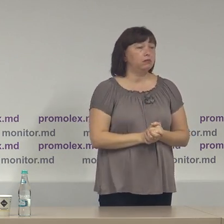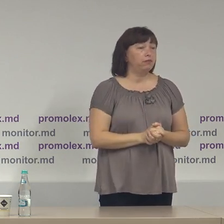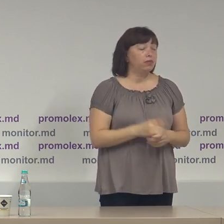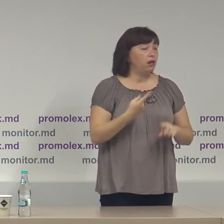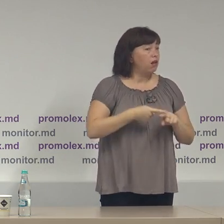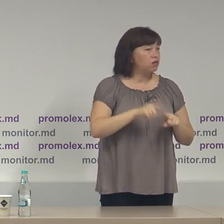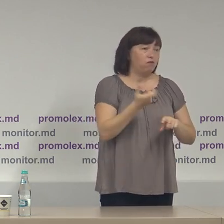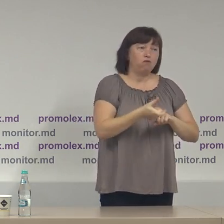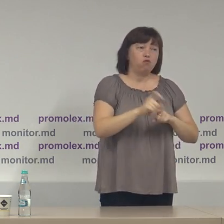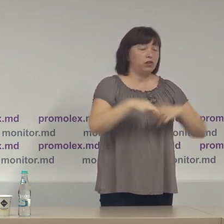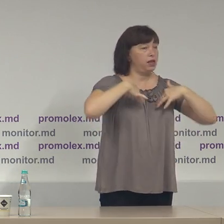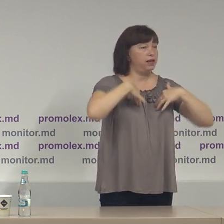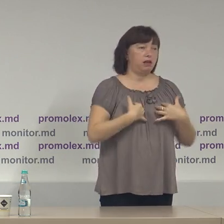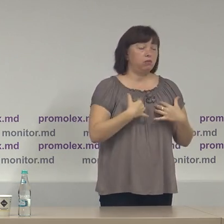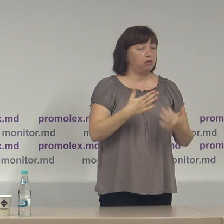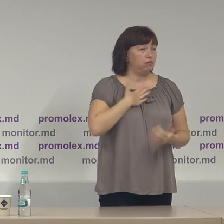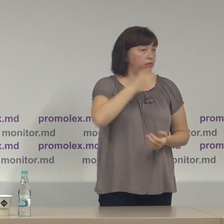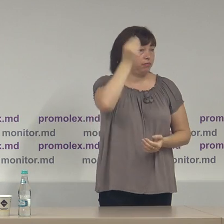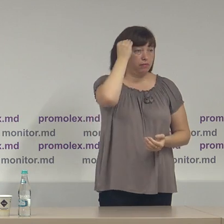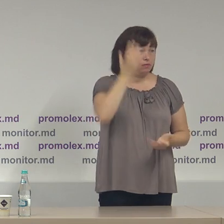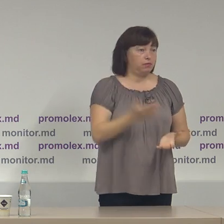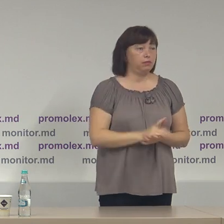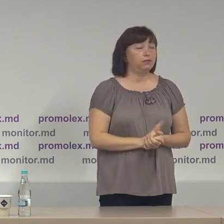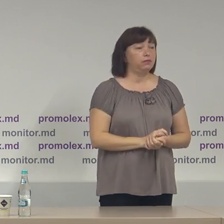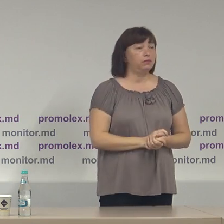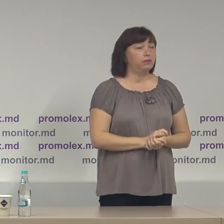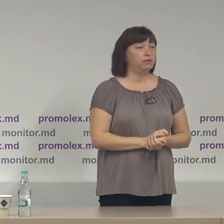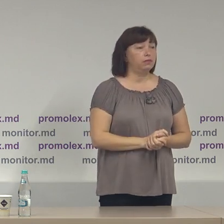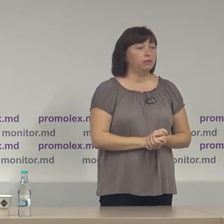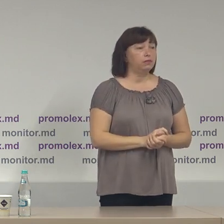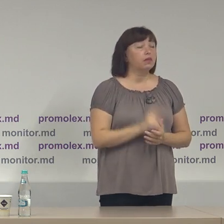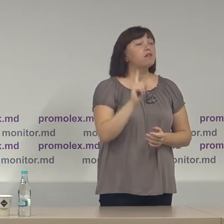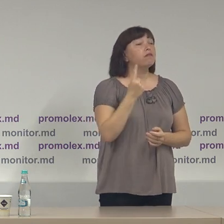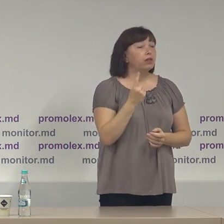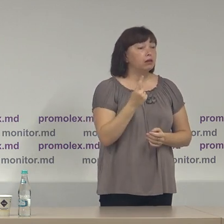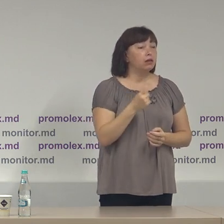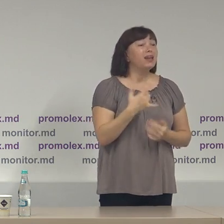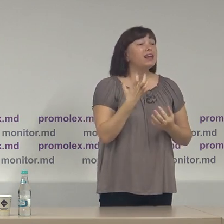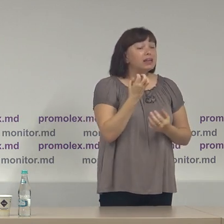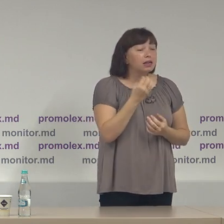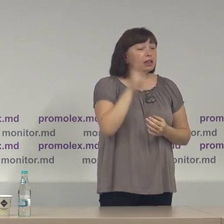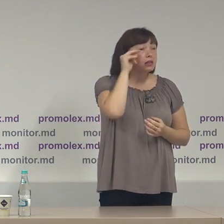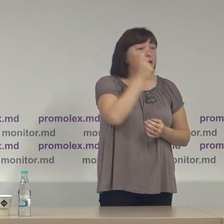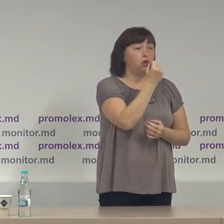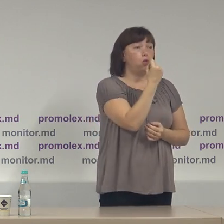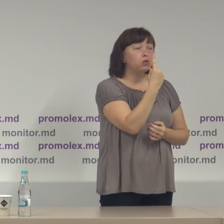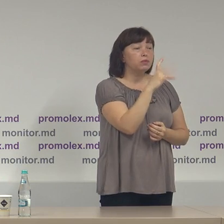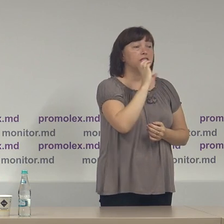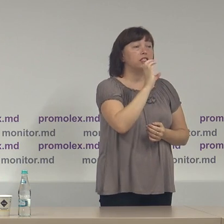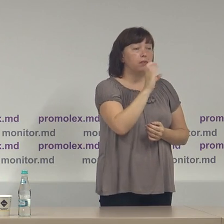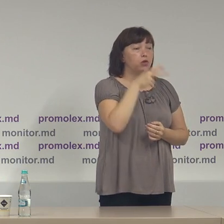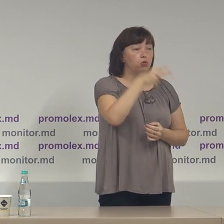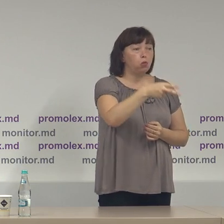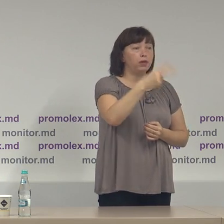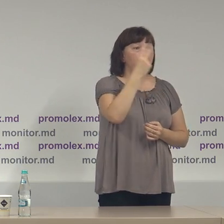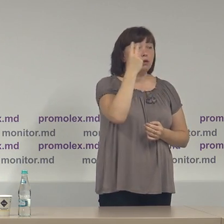lucru regretabil din punctul nostru de vedere, fiindcă încă la data de 11. septembrie